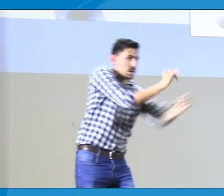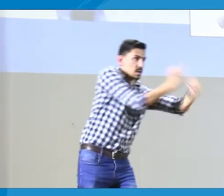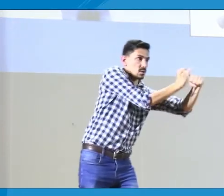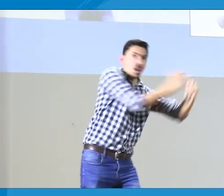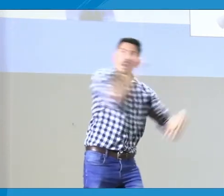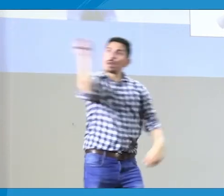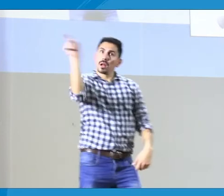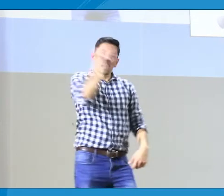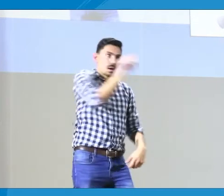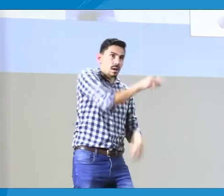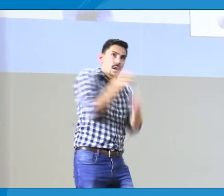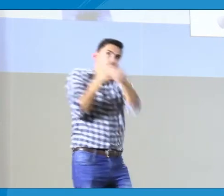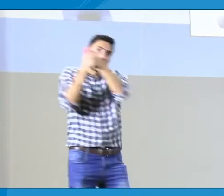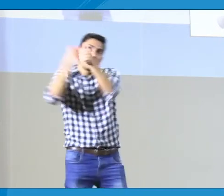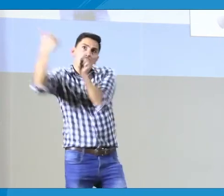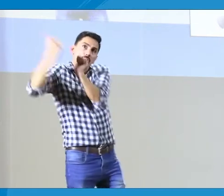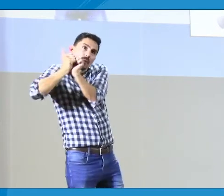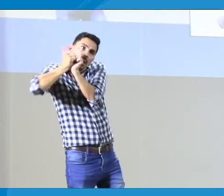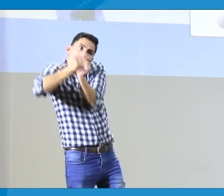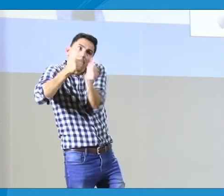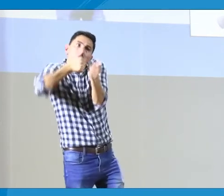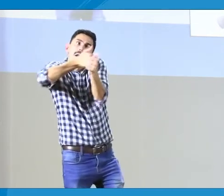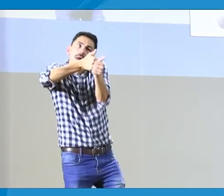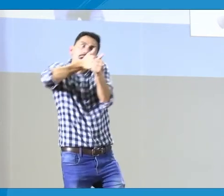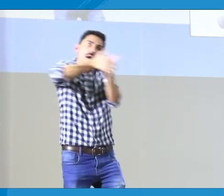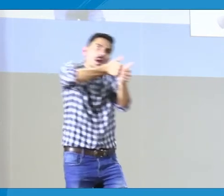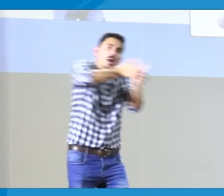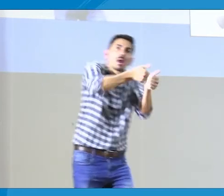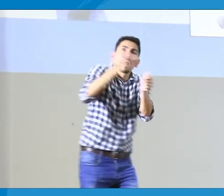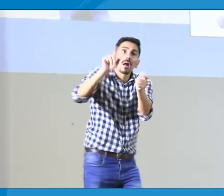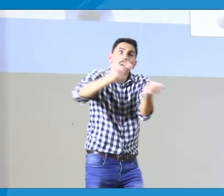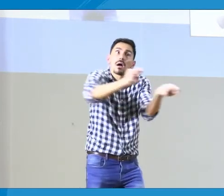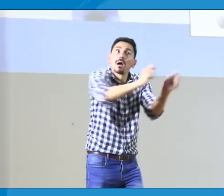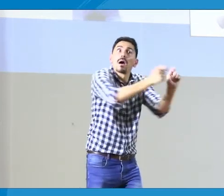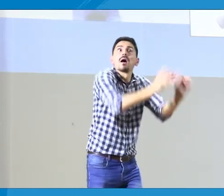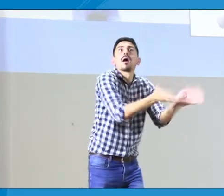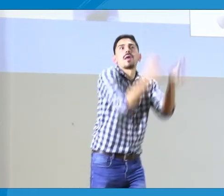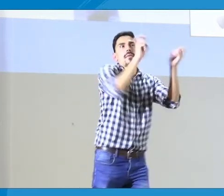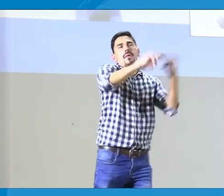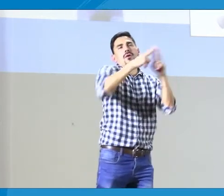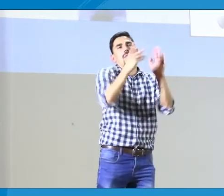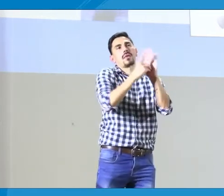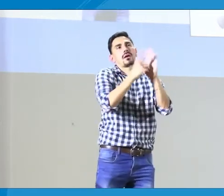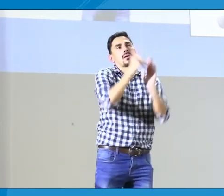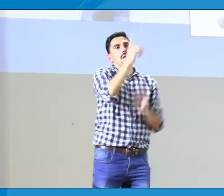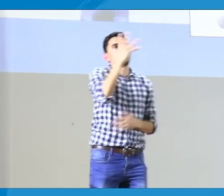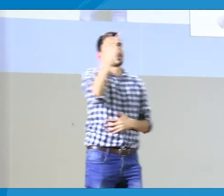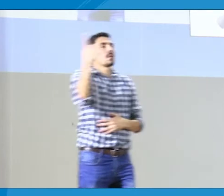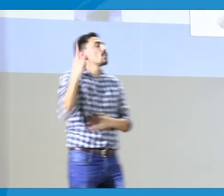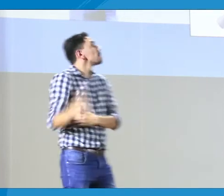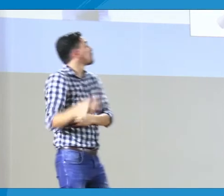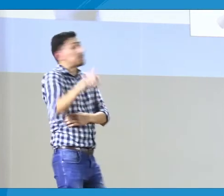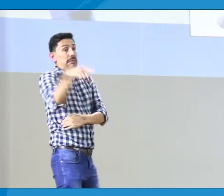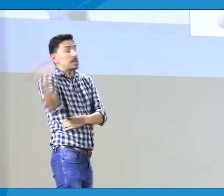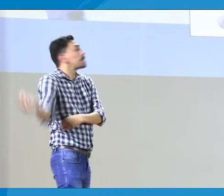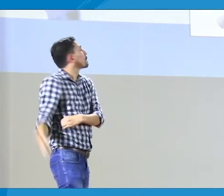desde el ministerio, las secretarías y las instituciones es un plan para ver que realmente se esté